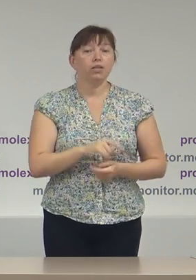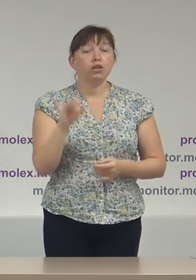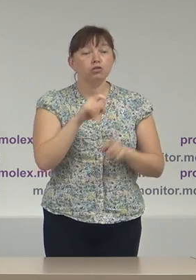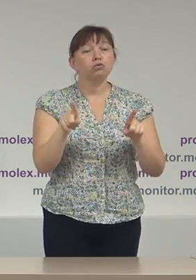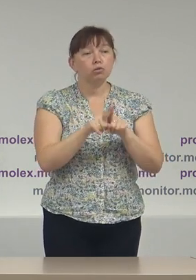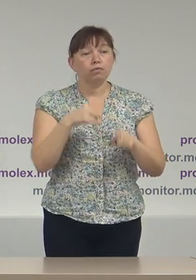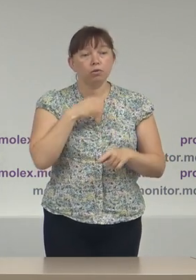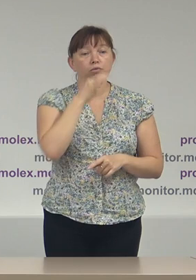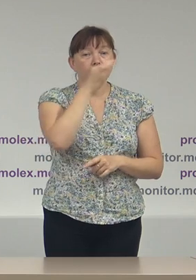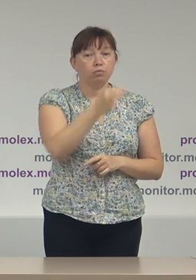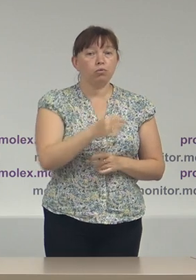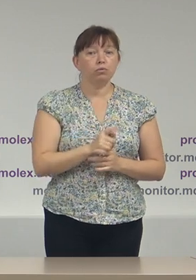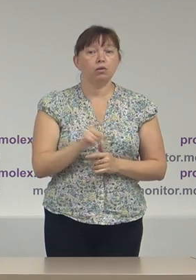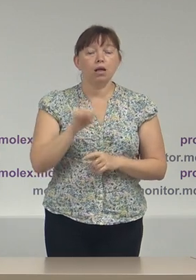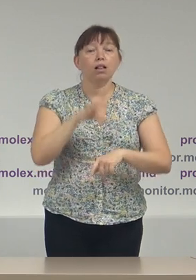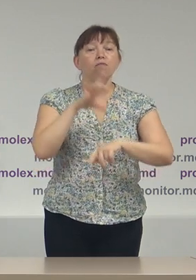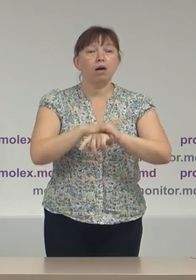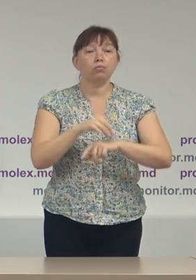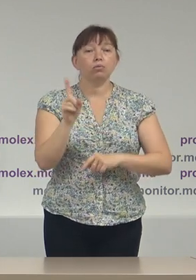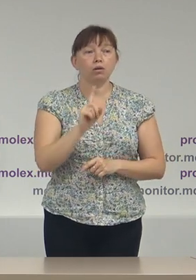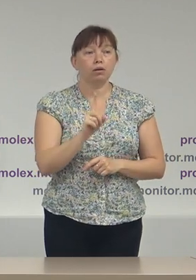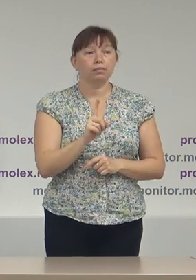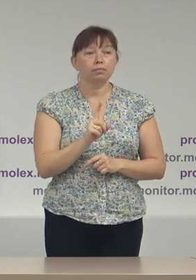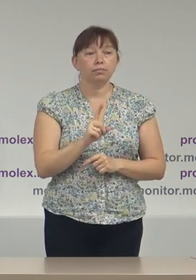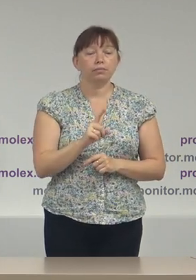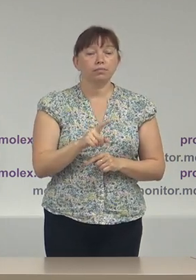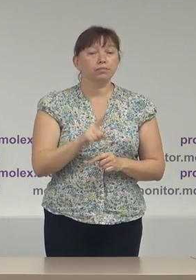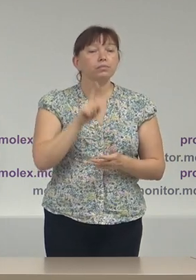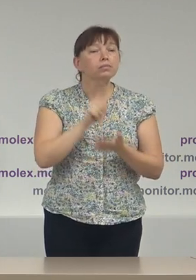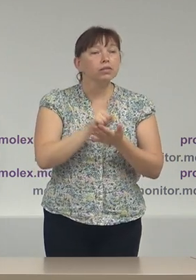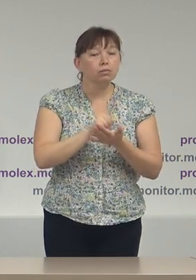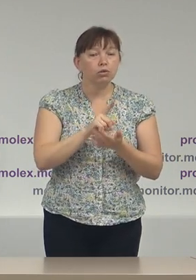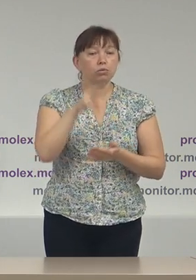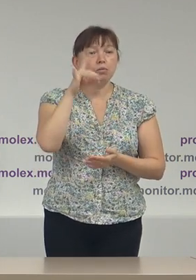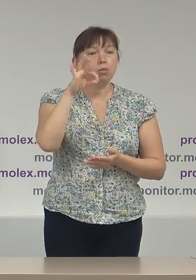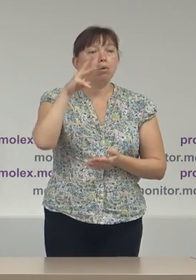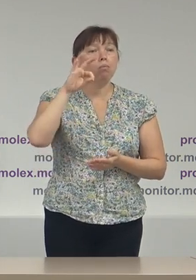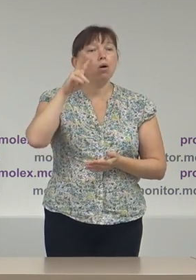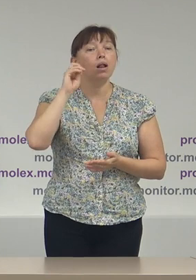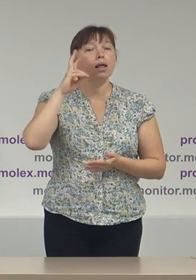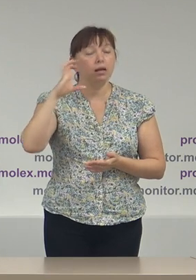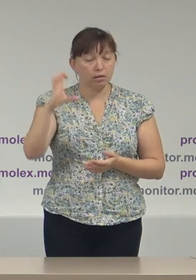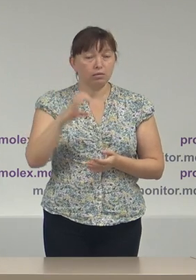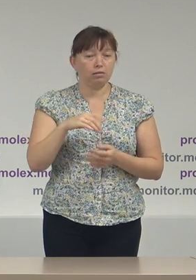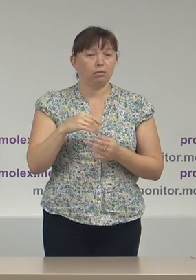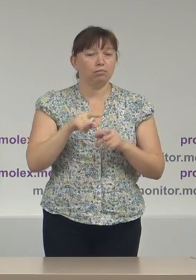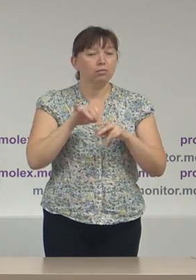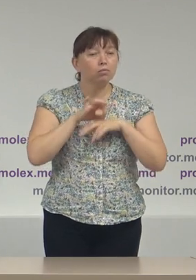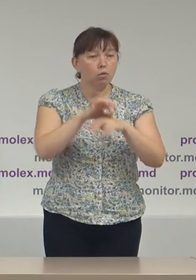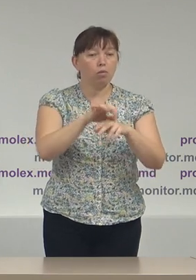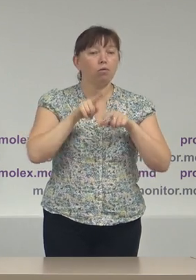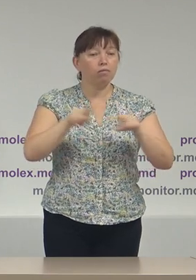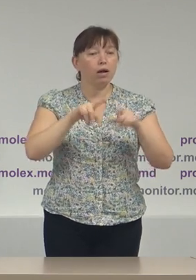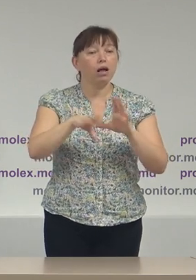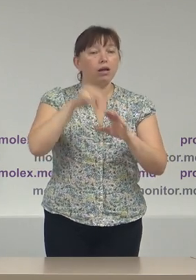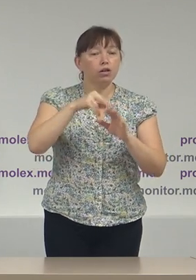atragă atenție la faptul că misiunea Promolecții de Observare a Legerilor, în data de 28 septembrie,